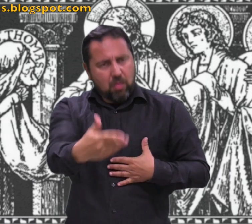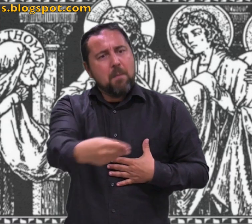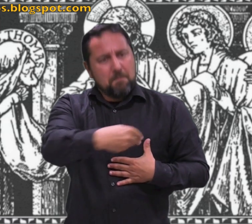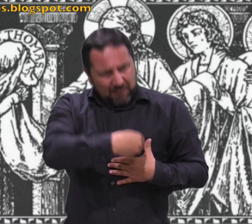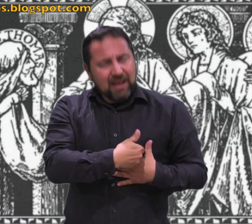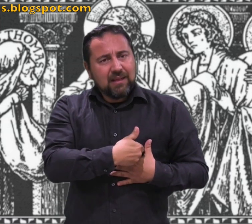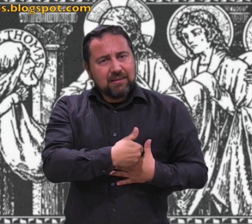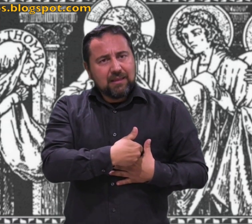manos,